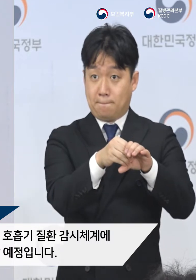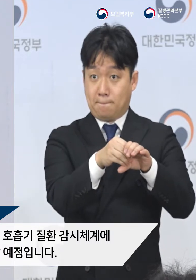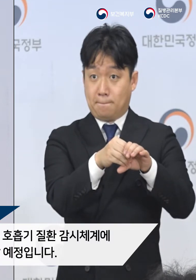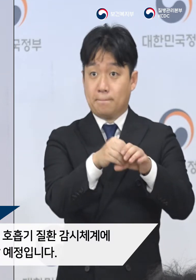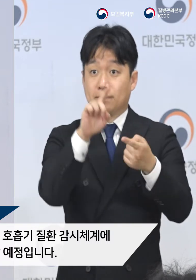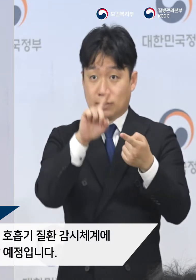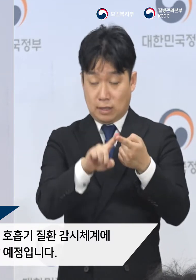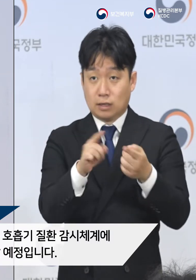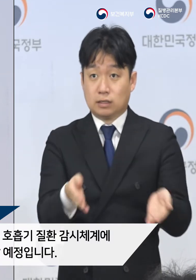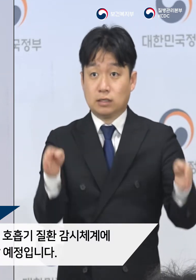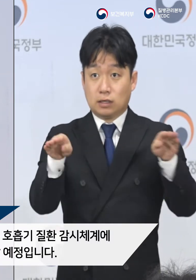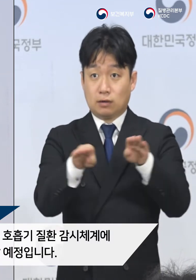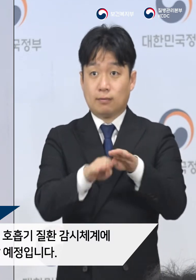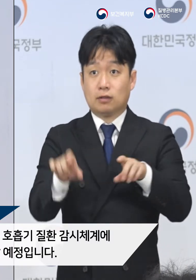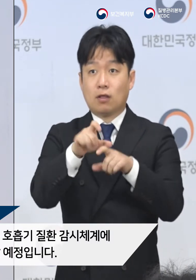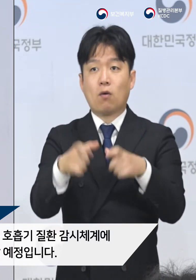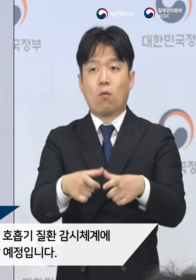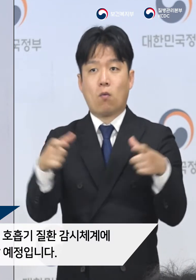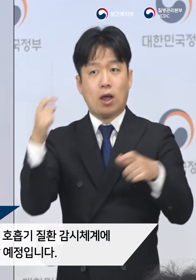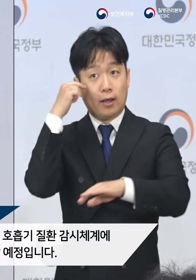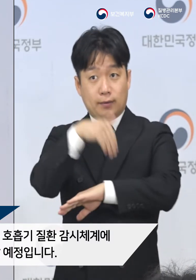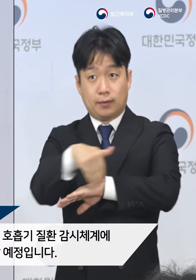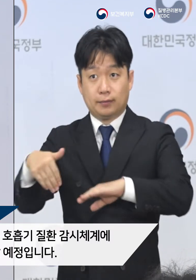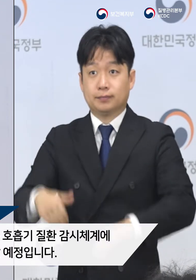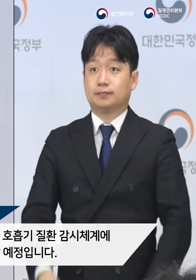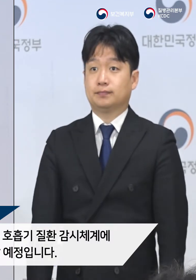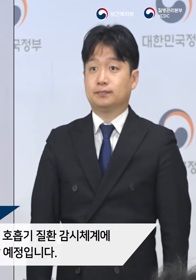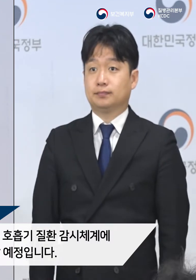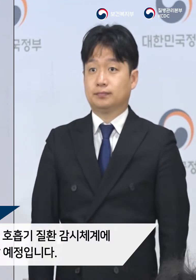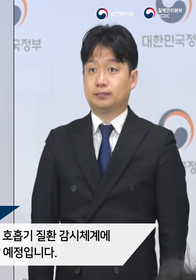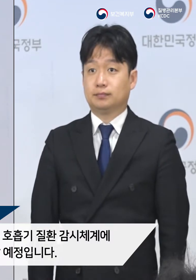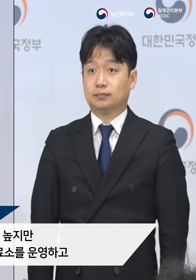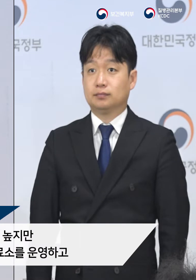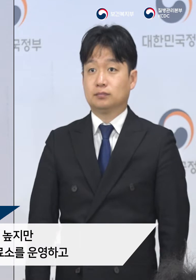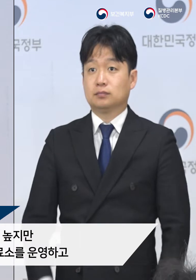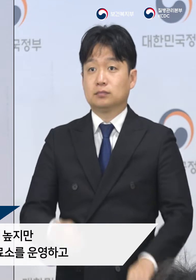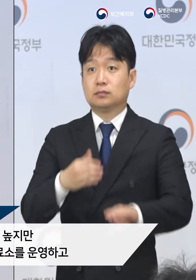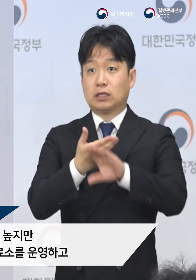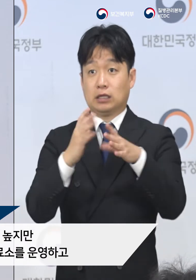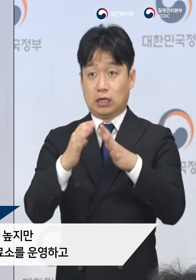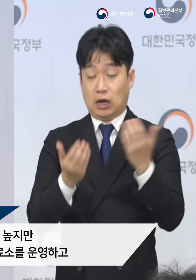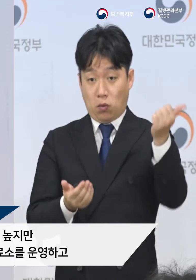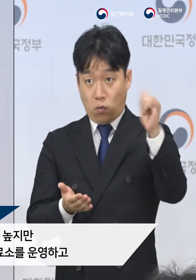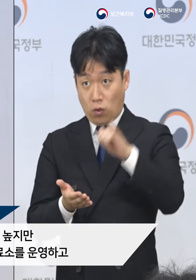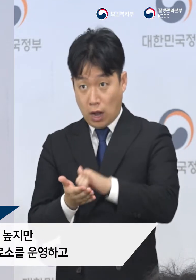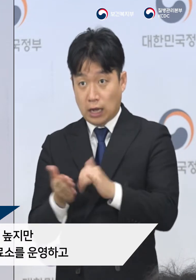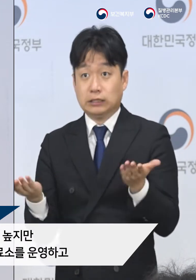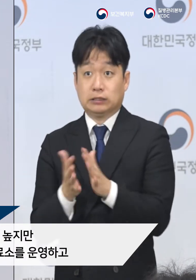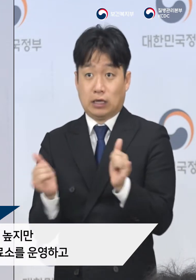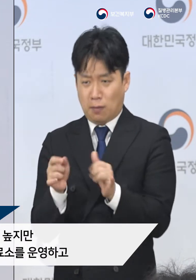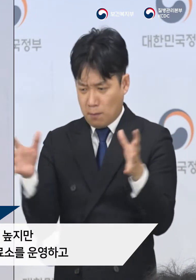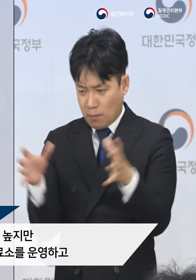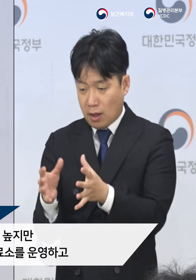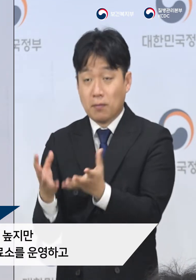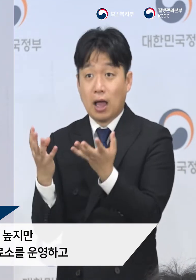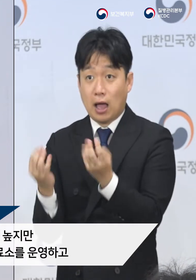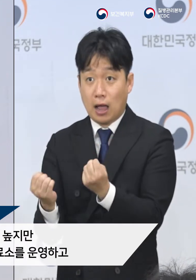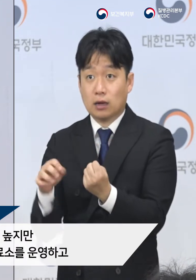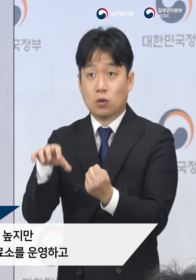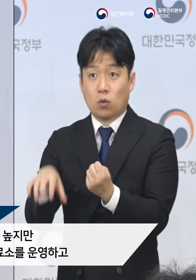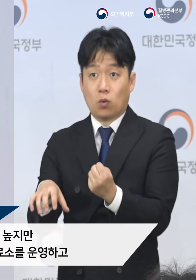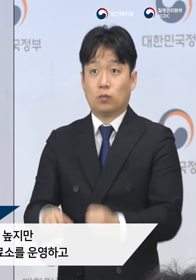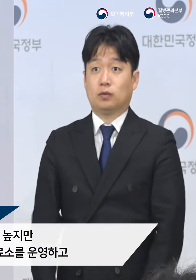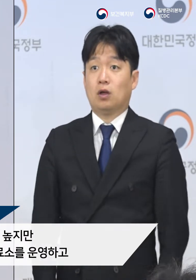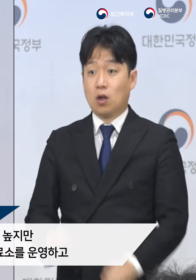대상기간도 확대해 나갈 예정입니다. 외국인 근로자 밀집지역 등 코로나19 발생